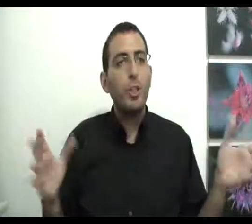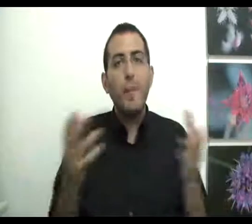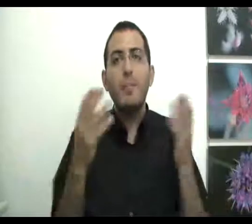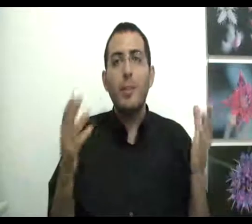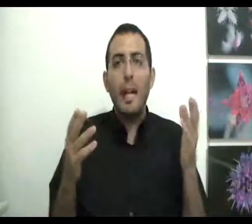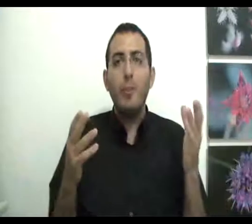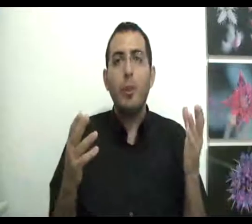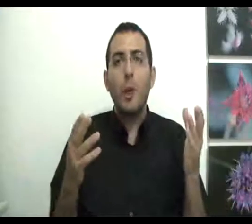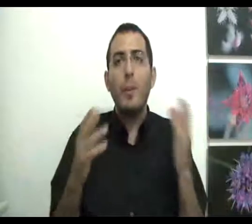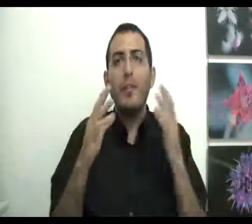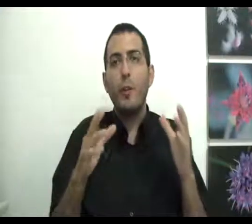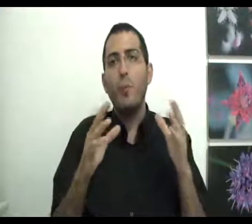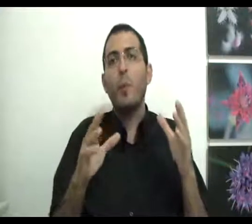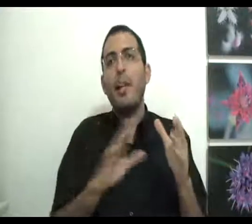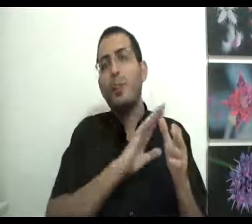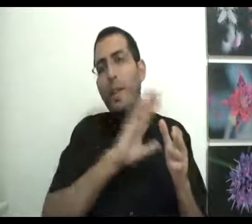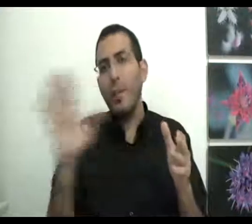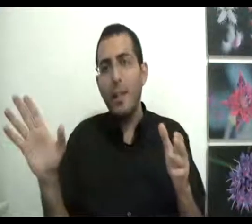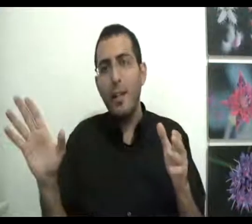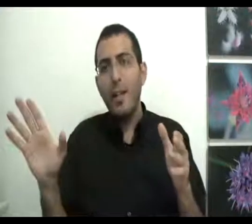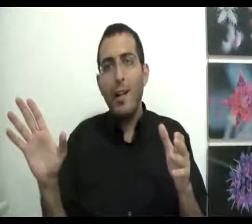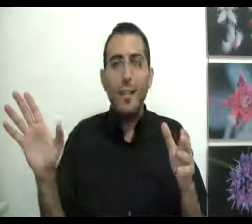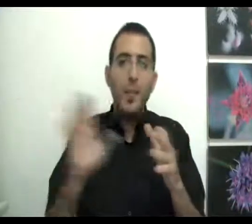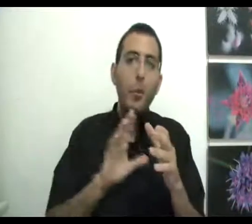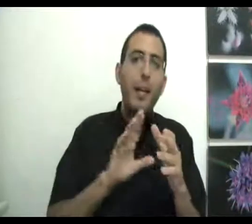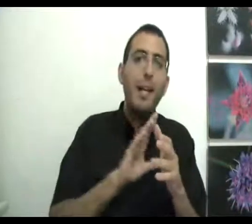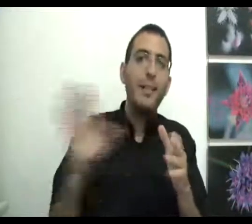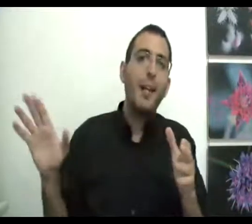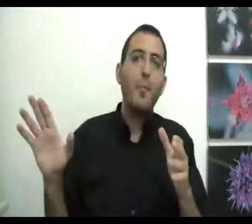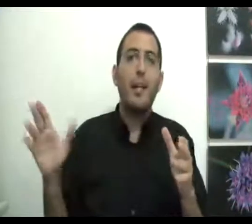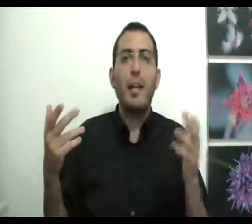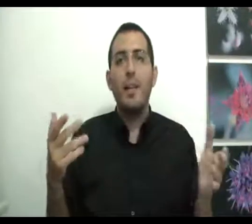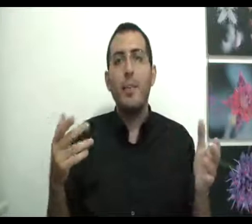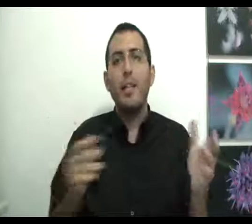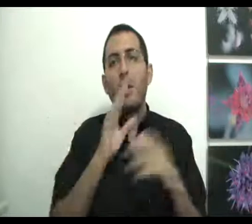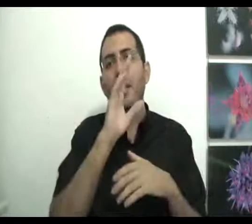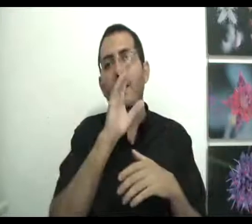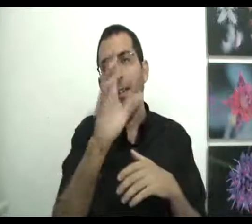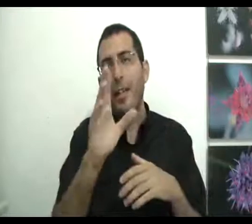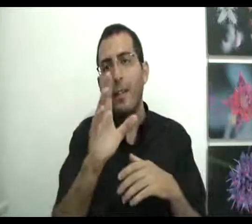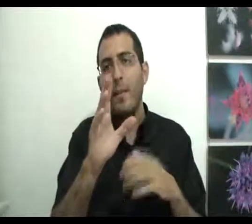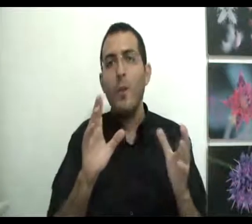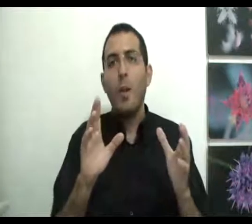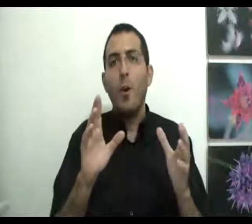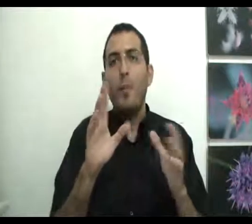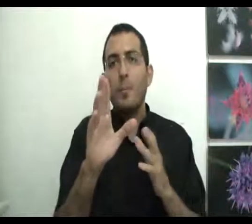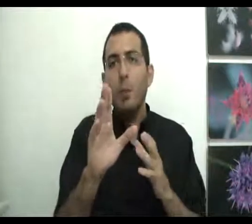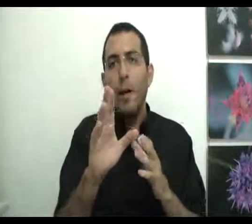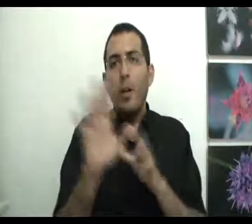שניהם נמצאים בכלל באותו מקום, אתה אפילו לא מוגבל. הנה, אתה לא מוגבל ללכת רק עם נה, כי מה? בנאנם הולך לצד אחד, הוא בעצם מוגבל לא